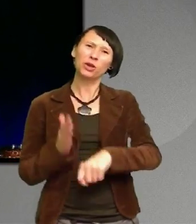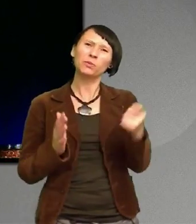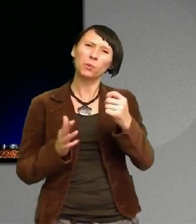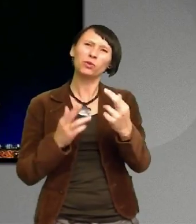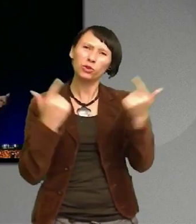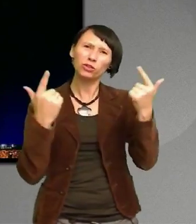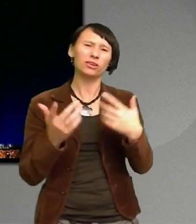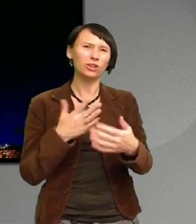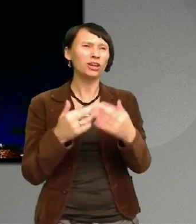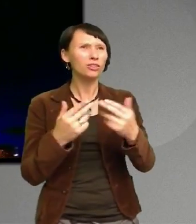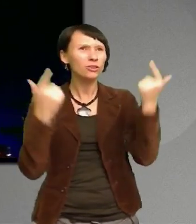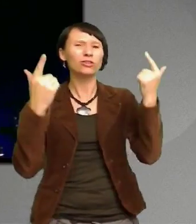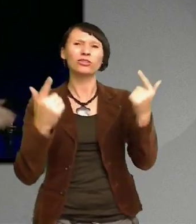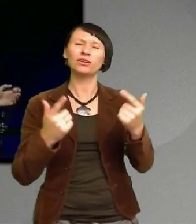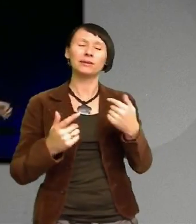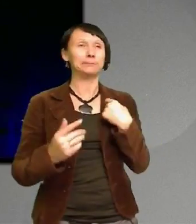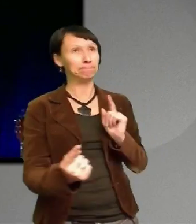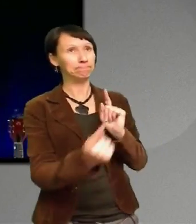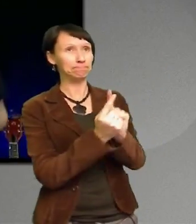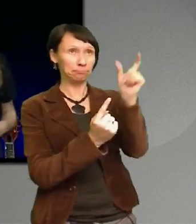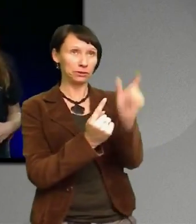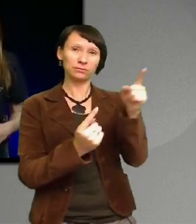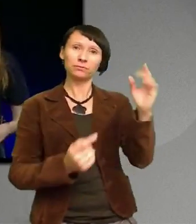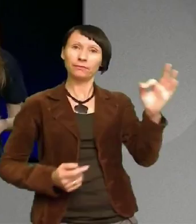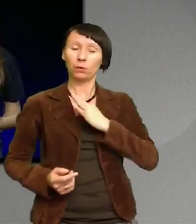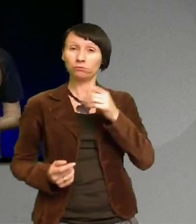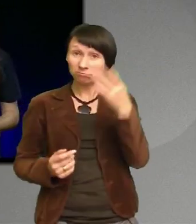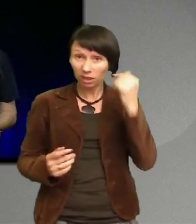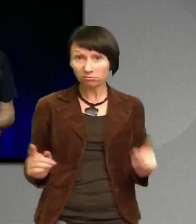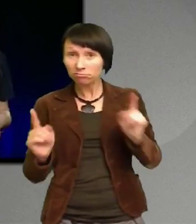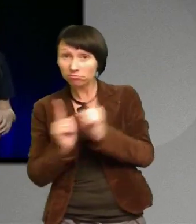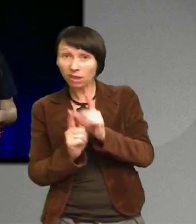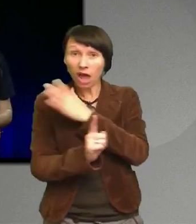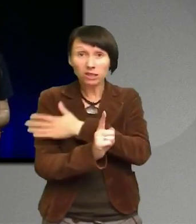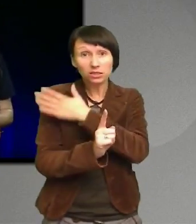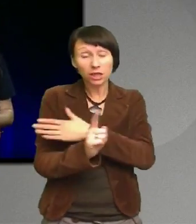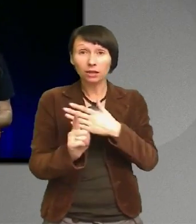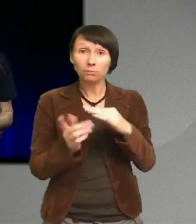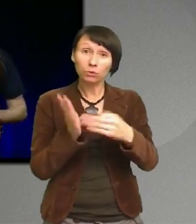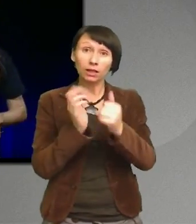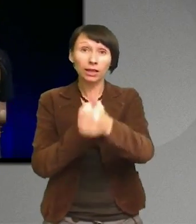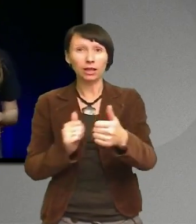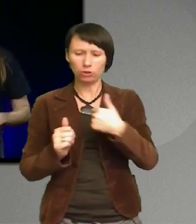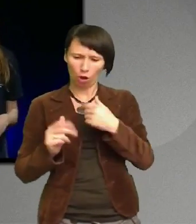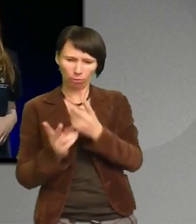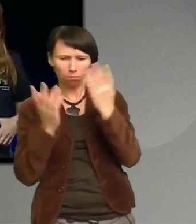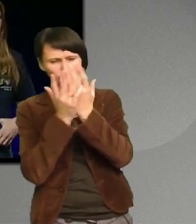Och då fick jag frågan Men kan du inte hjälpa till lite som assisterande projektledare till att jag är klar med min utbildning? Jaja, tänkte jag, det kan vi göra